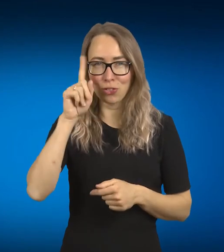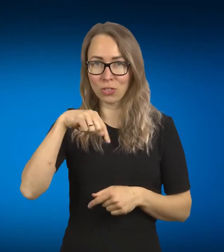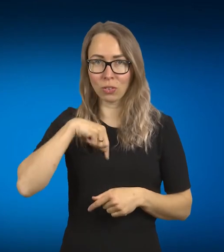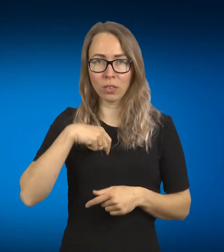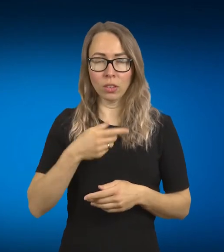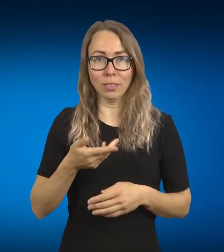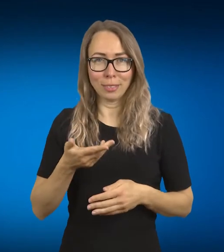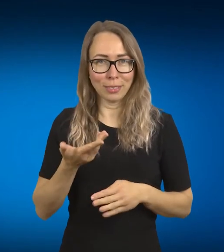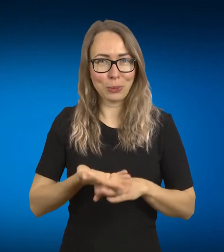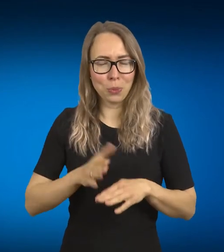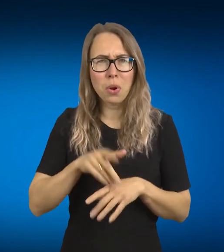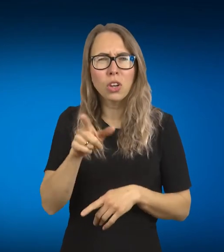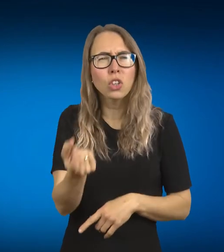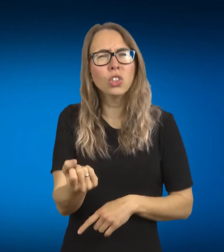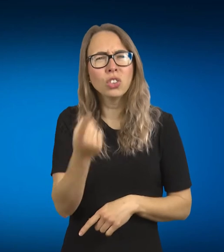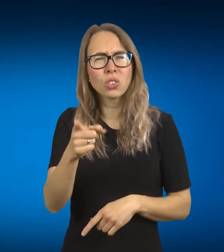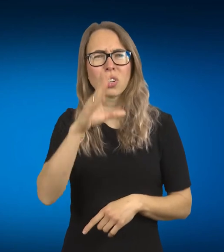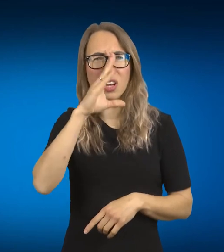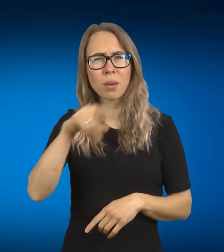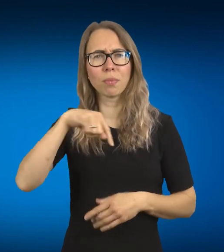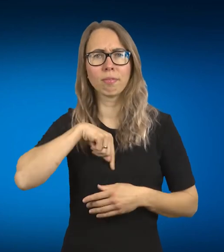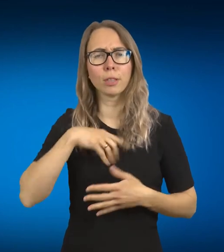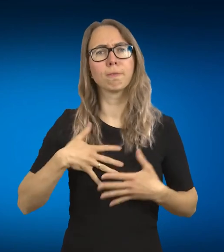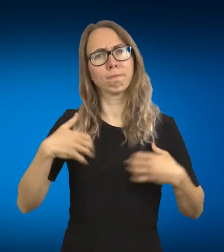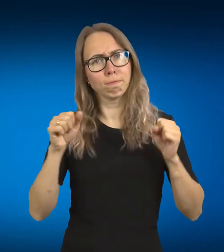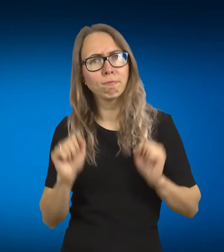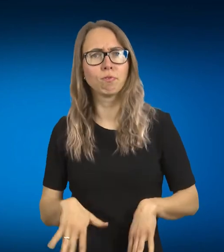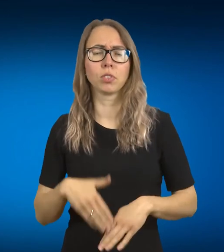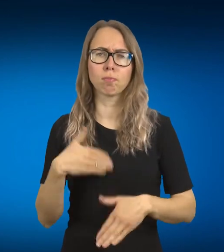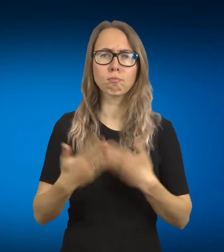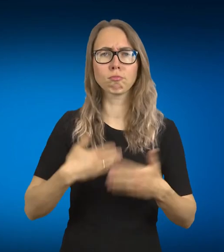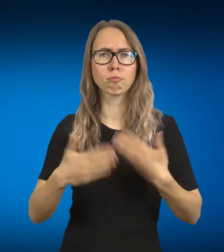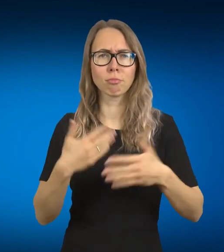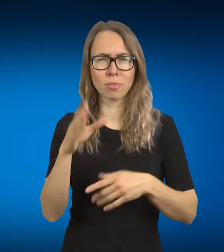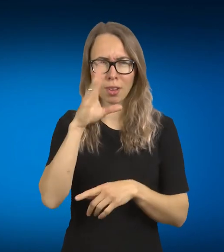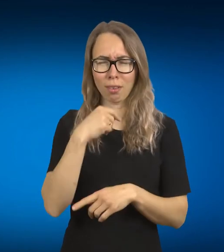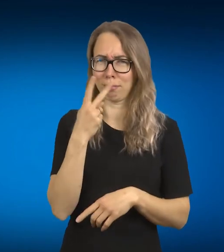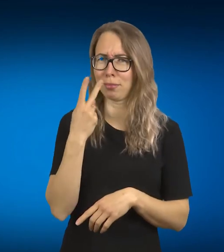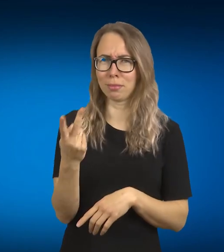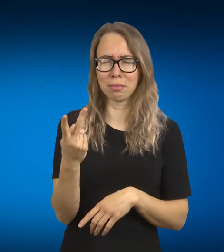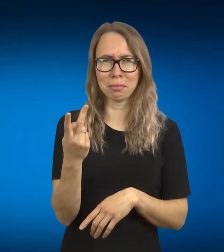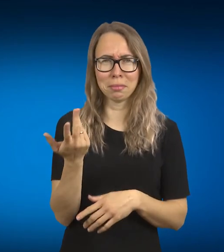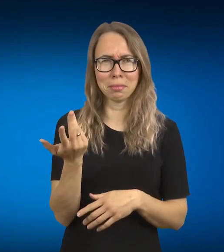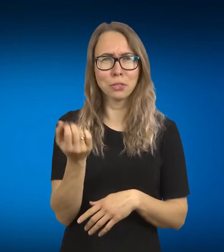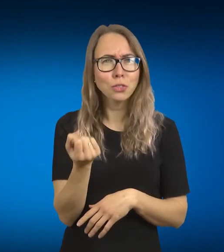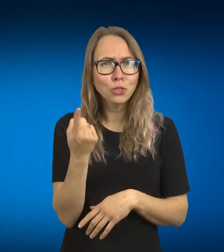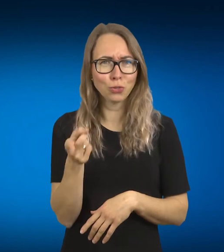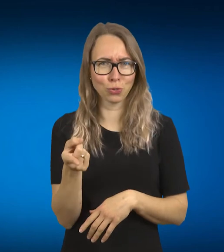tos vidinės stiprybės, nu kaip nenuleisti rankų ir nu nesakyti. Nes ir dabar tu sakai, aš tikiu, kad tai bus dar vienas žingsnis į priekį ir